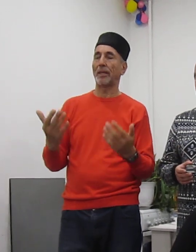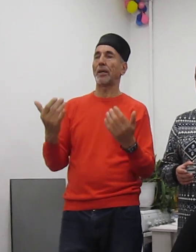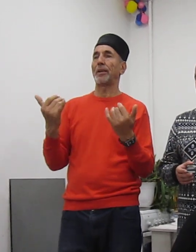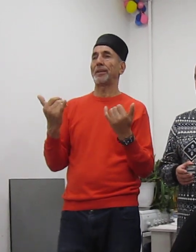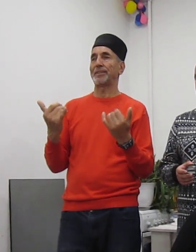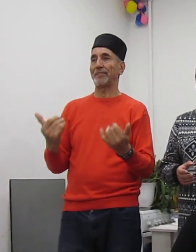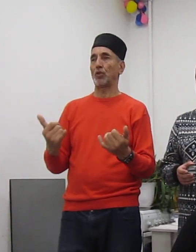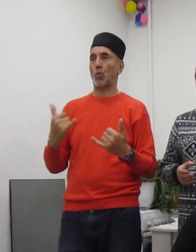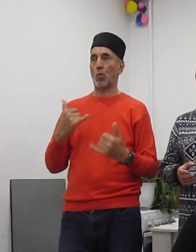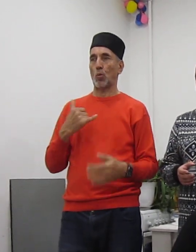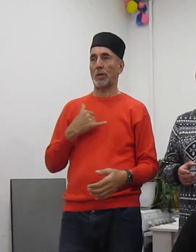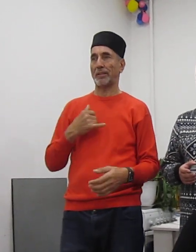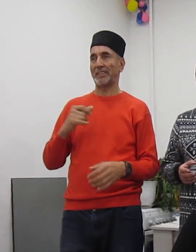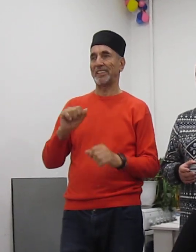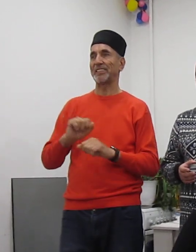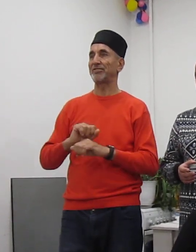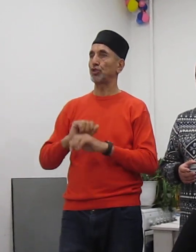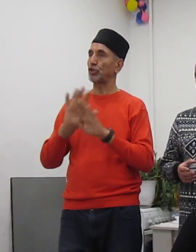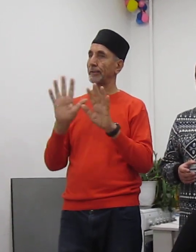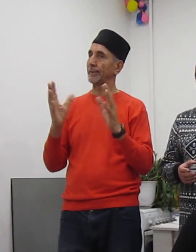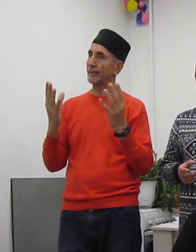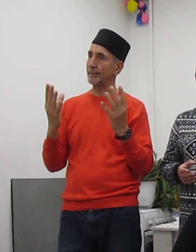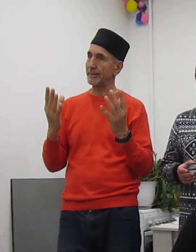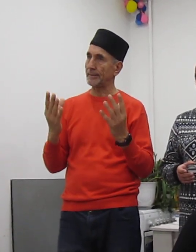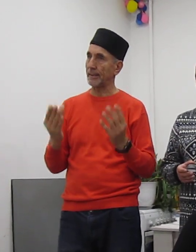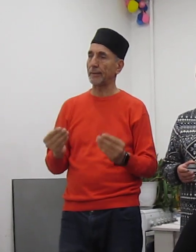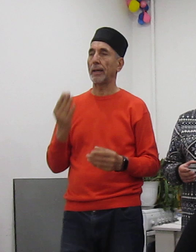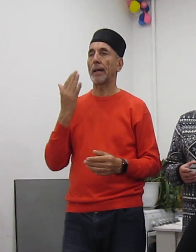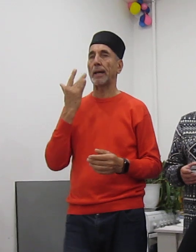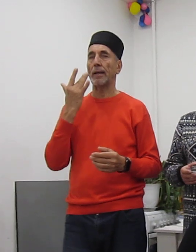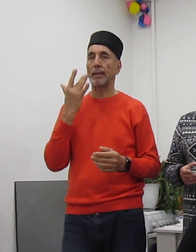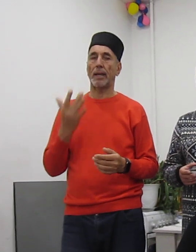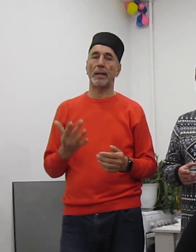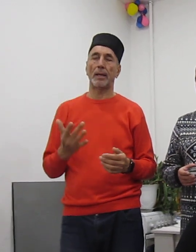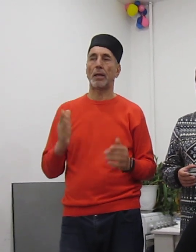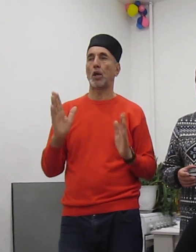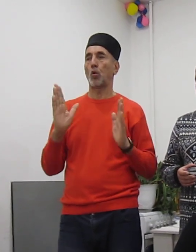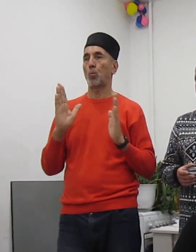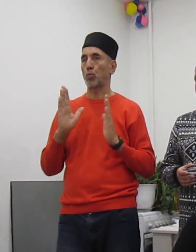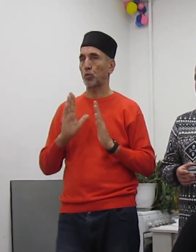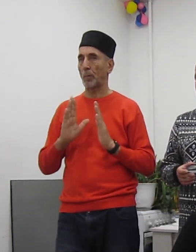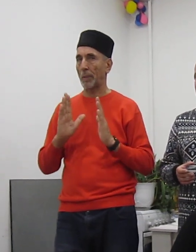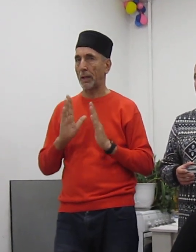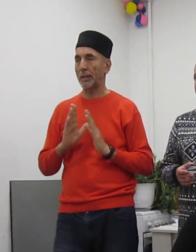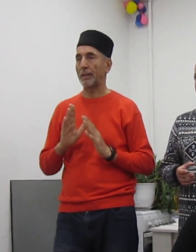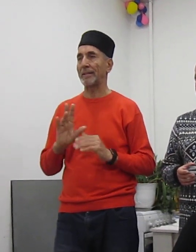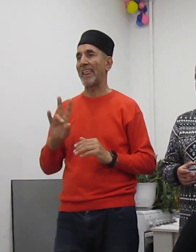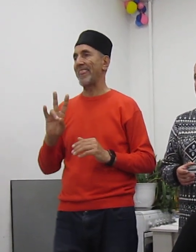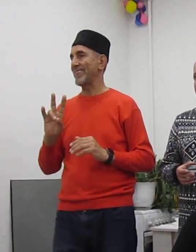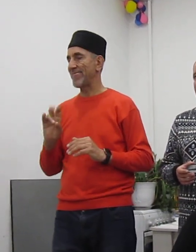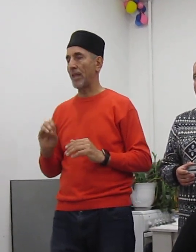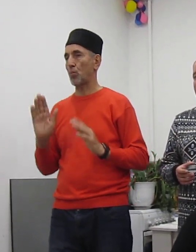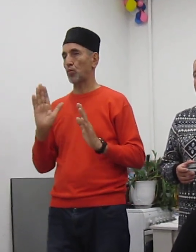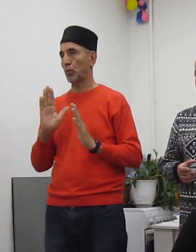Сегодня у нас священный день! День, когда мусульмане и немусульмане